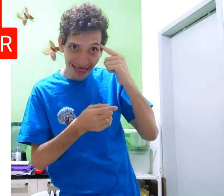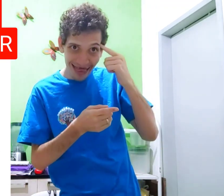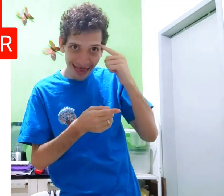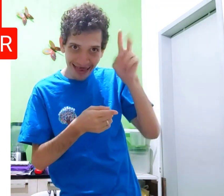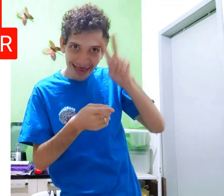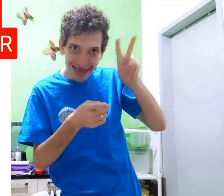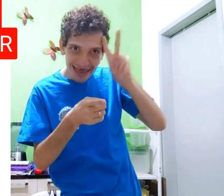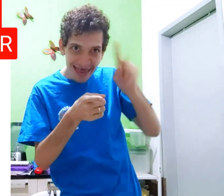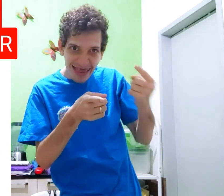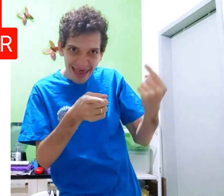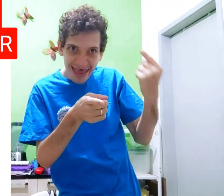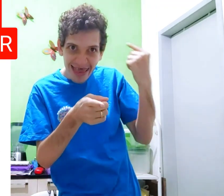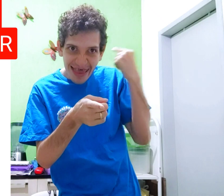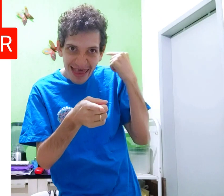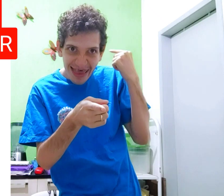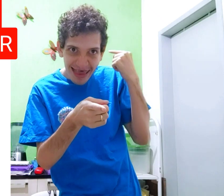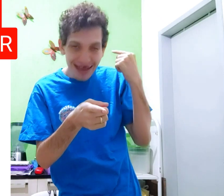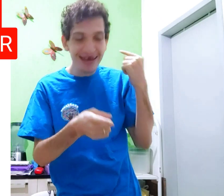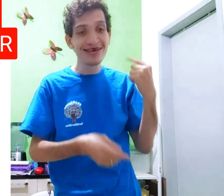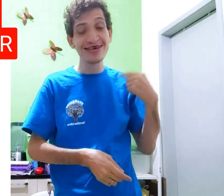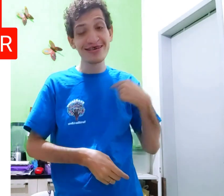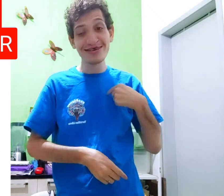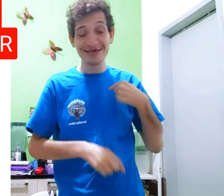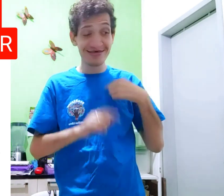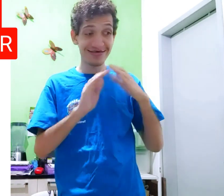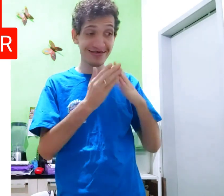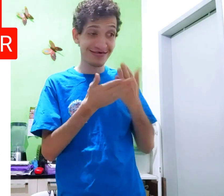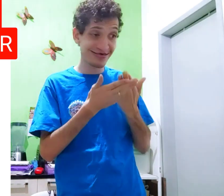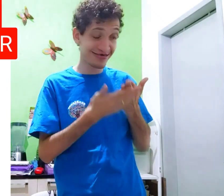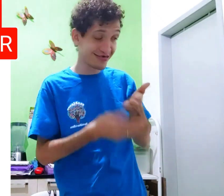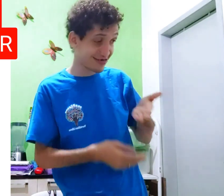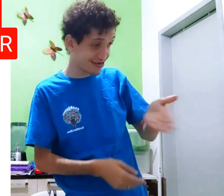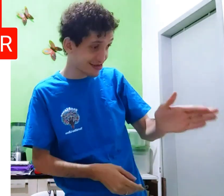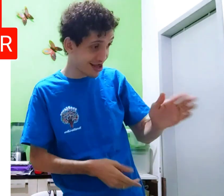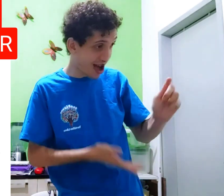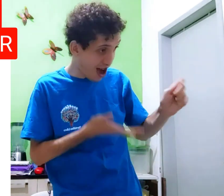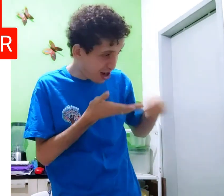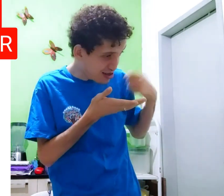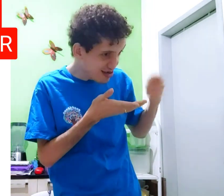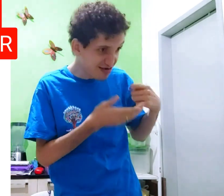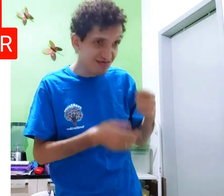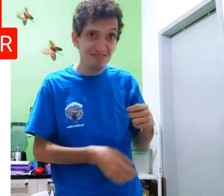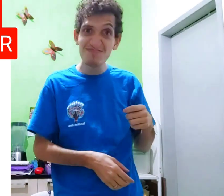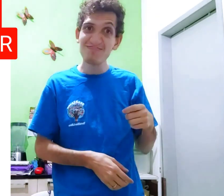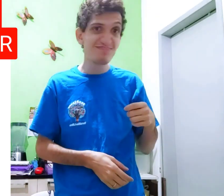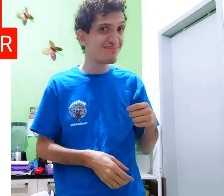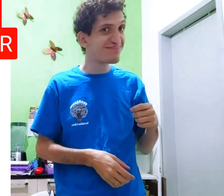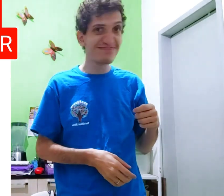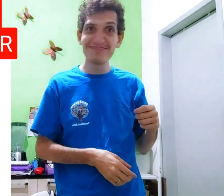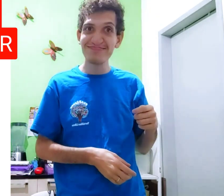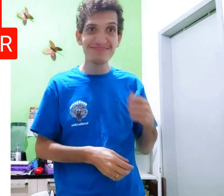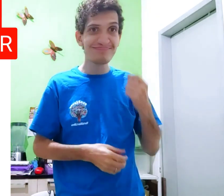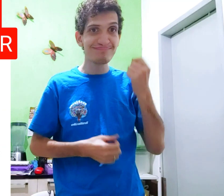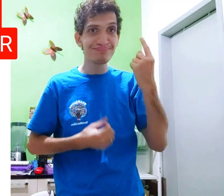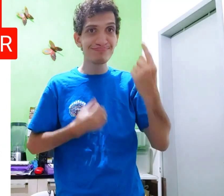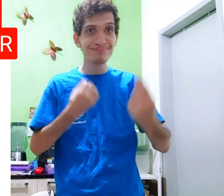escola, lembra como era? Tá, eu escola, ir, comer ali? Não.